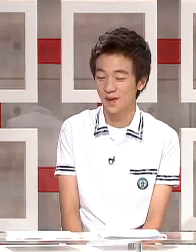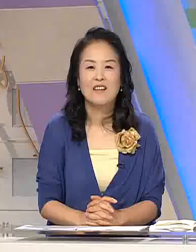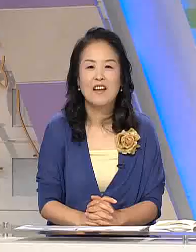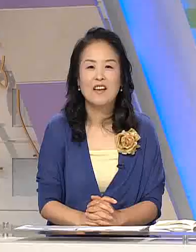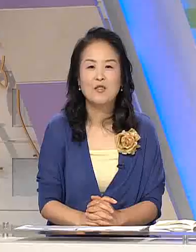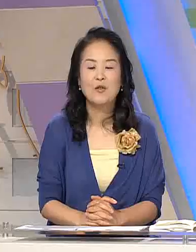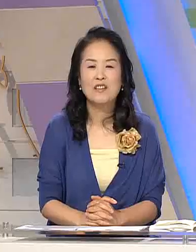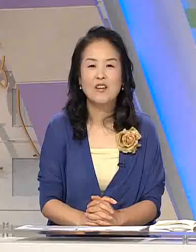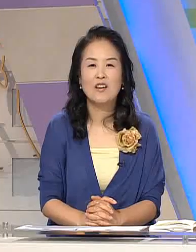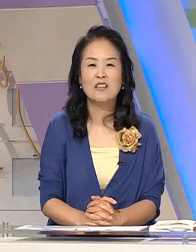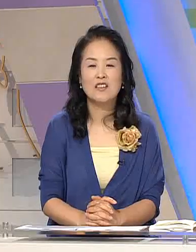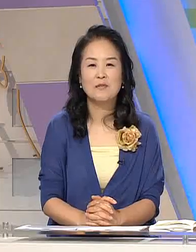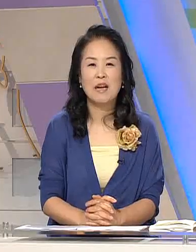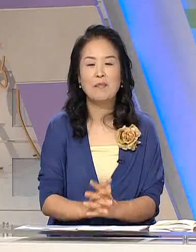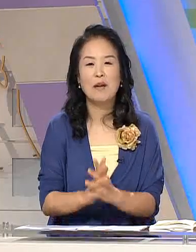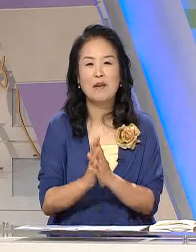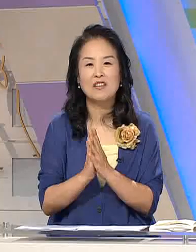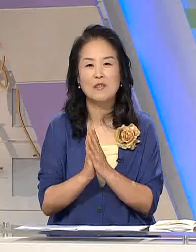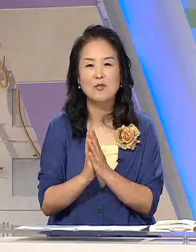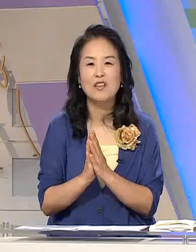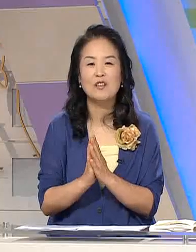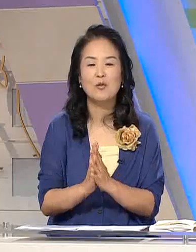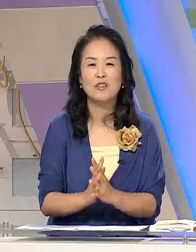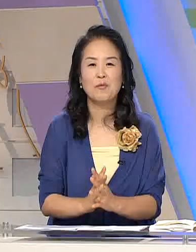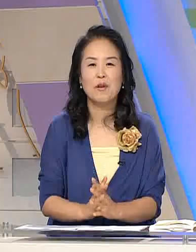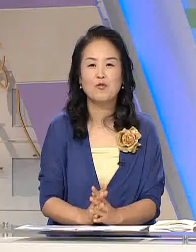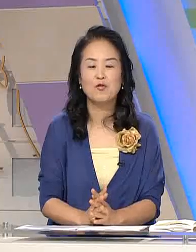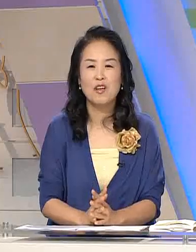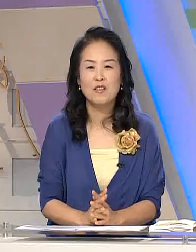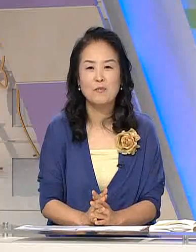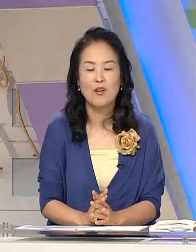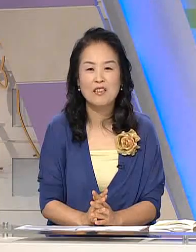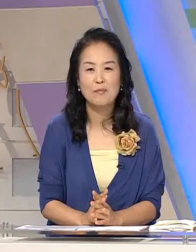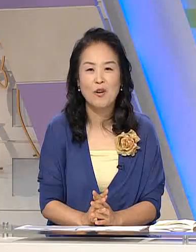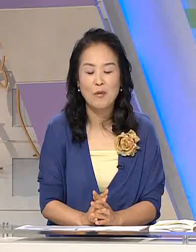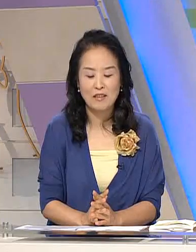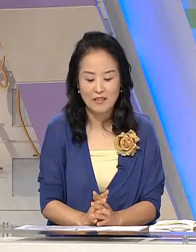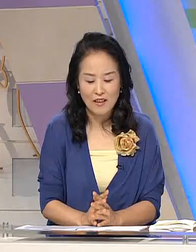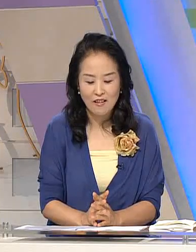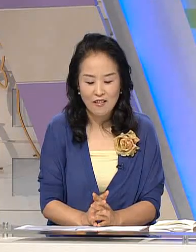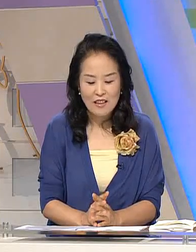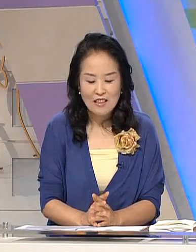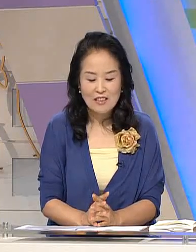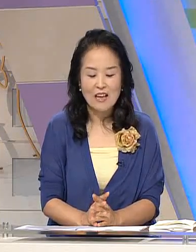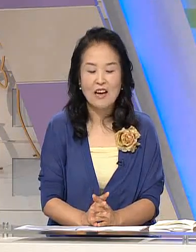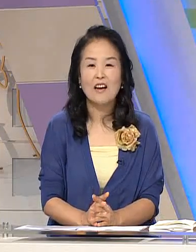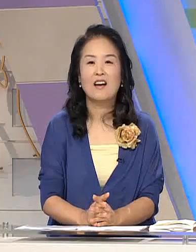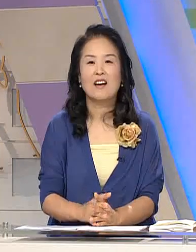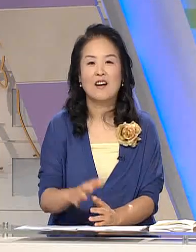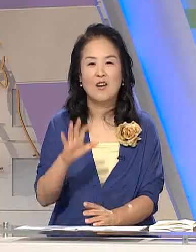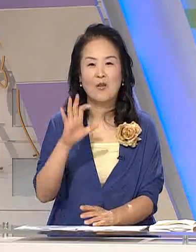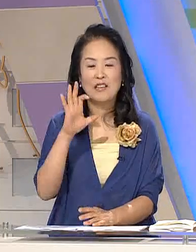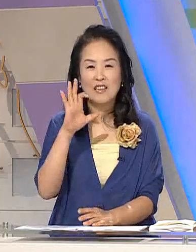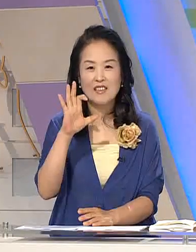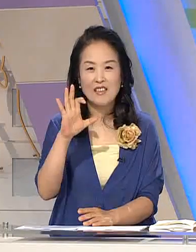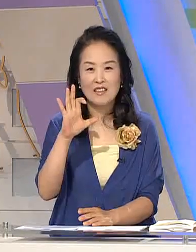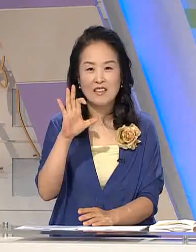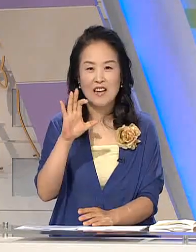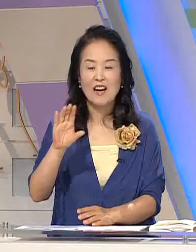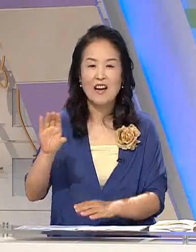네 그동안 저희가 지금 알파벳 지문자를 통해서 배운 수화들을 몇 가지 배워봤는데요. 자 화장실이라든가